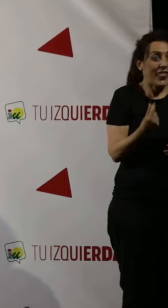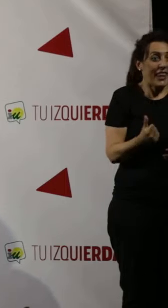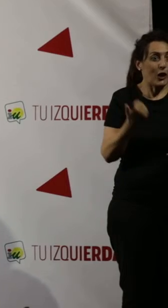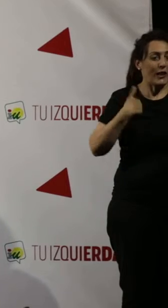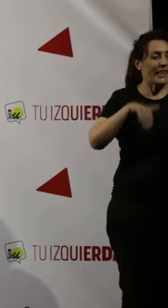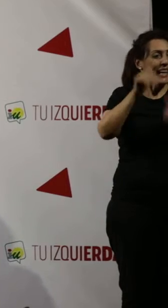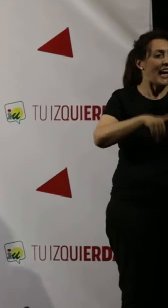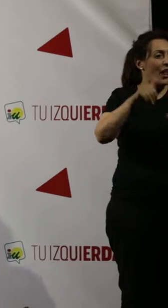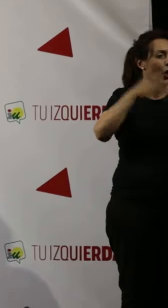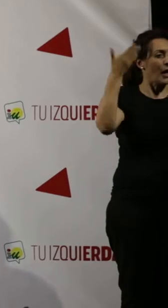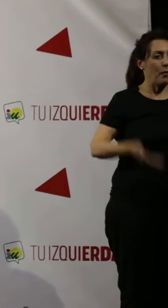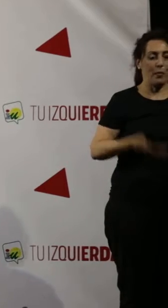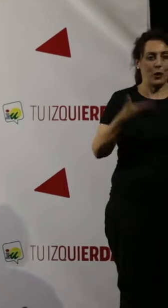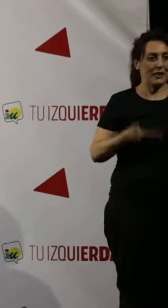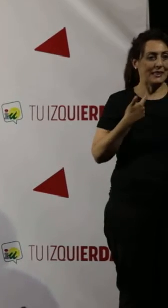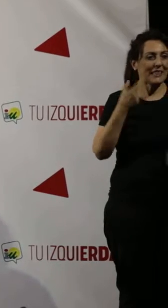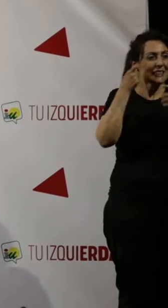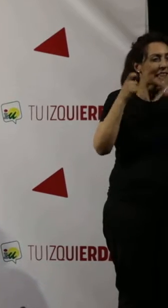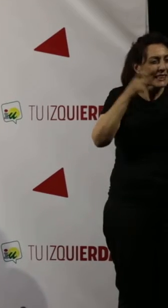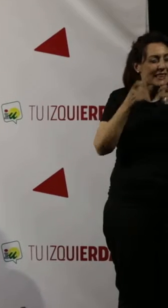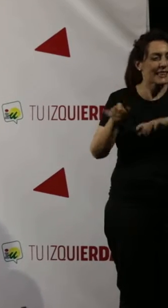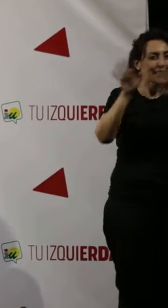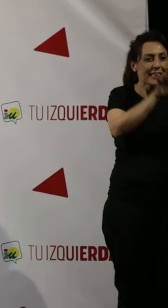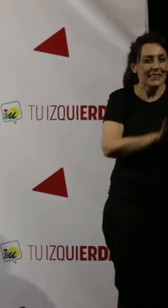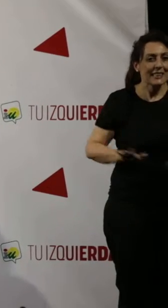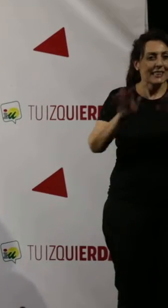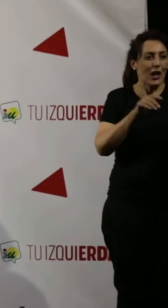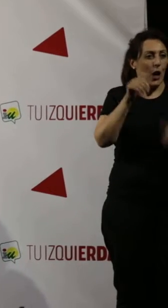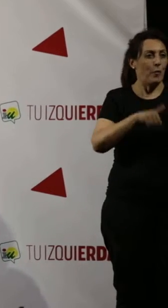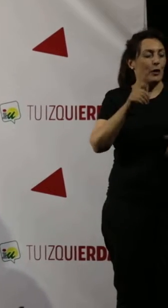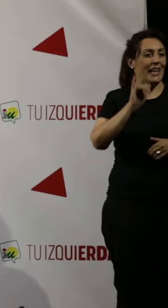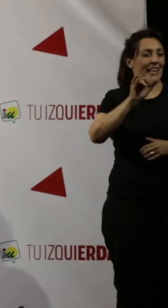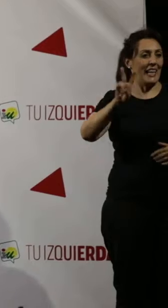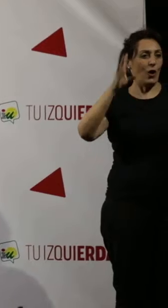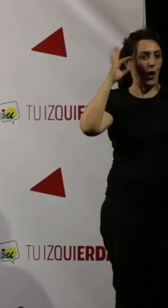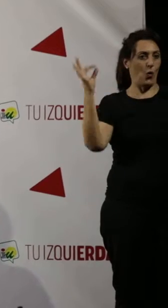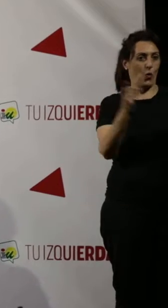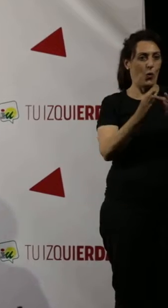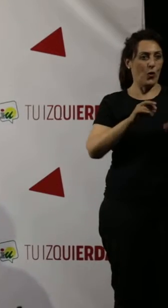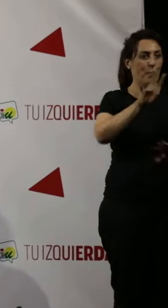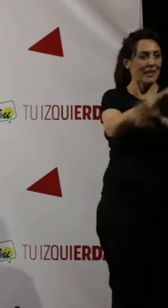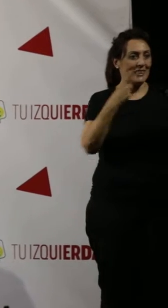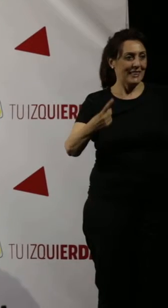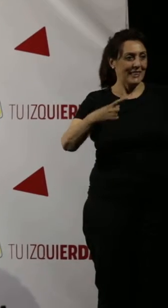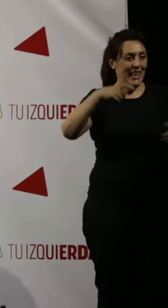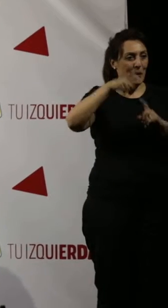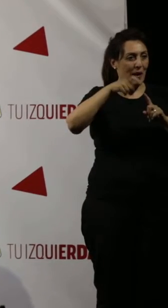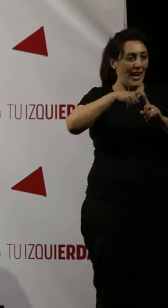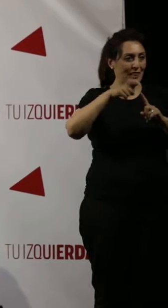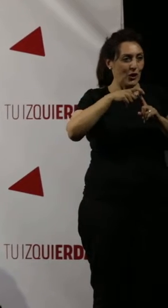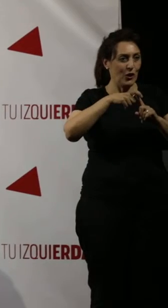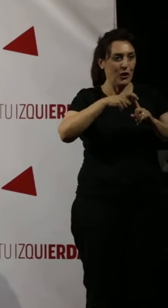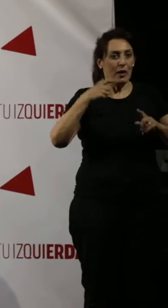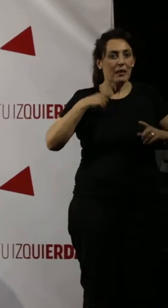para una elección importantísima, persuadiros para que votéis a Izquierda Unida en Córdoba para el 26 de mayo. Persuadiros